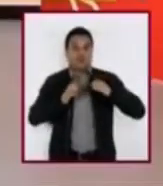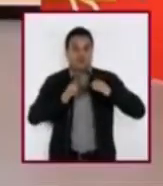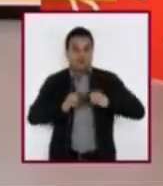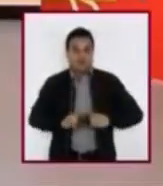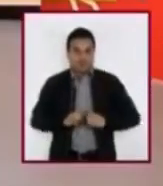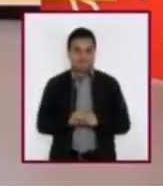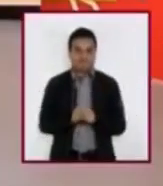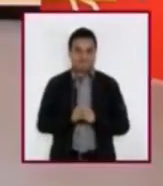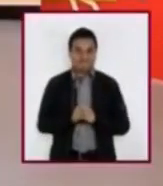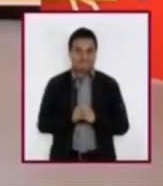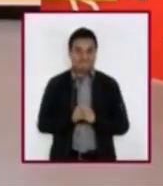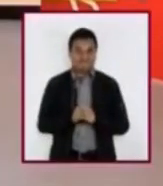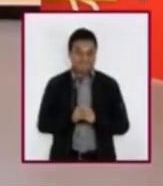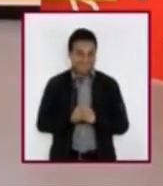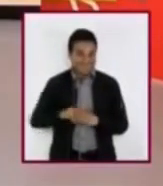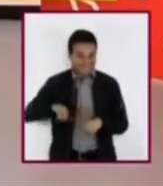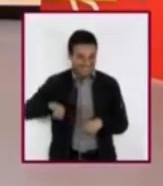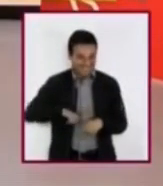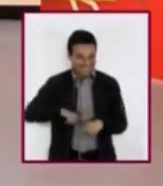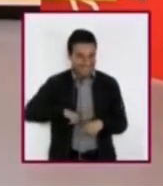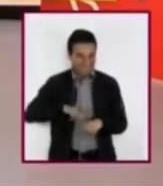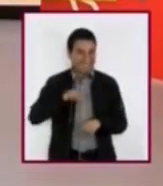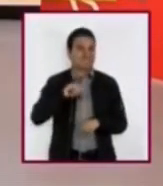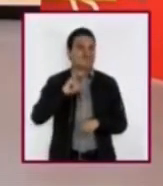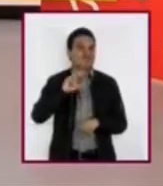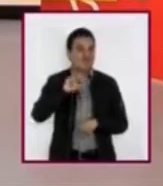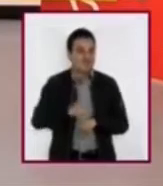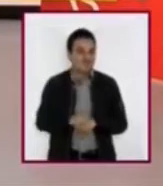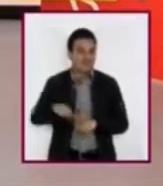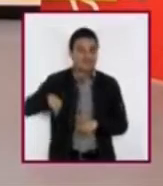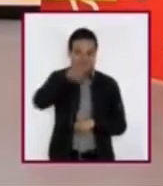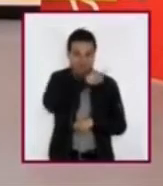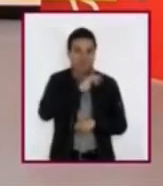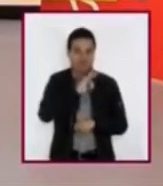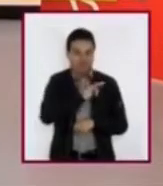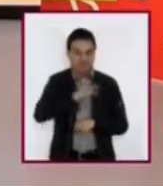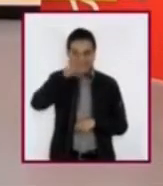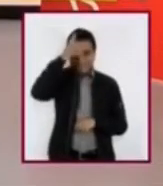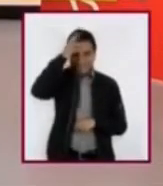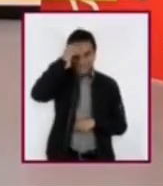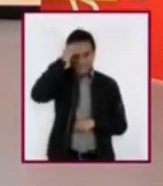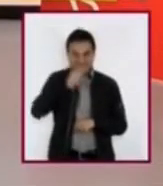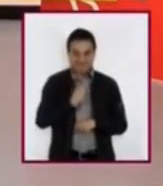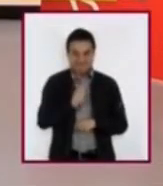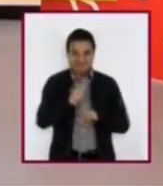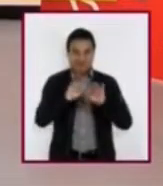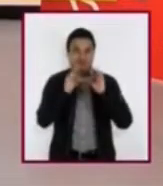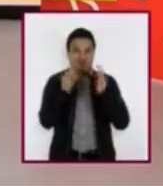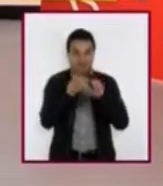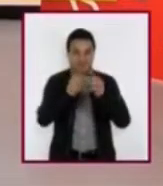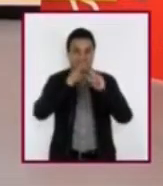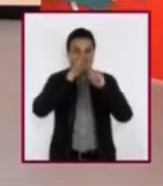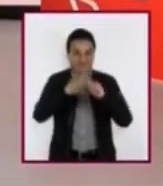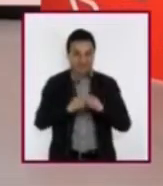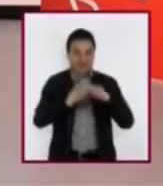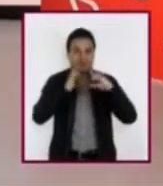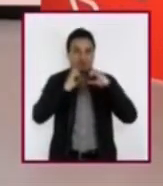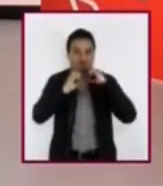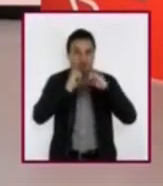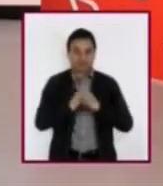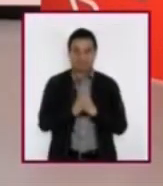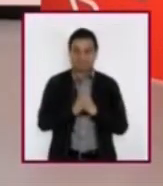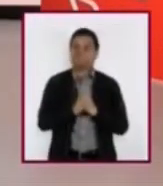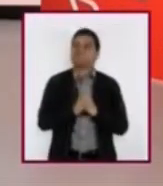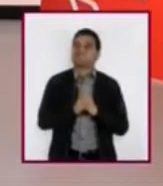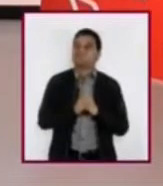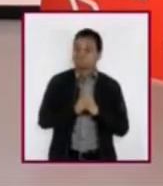¿A poco no es interesante cómo vamos aprendiendo a comunicarnos mejor de maneras diferentes? Es como lo que hablábamos al principio